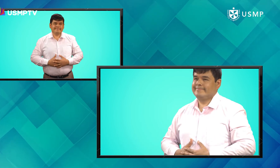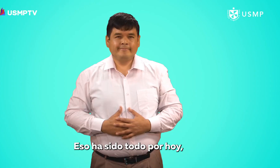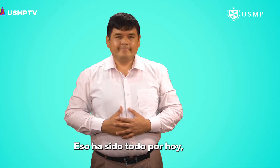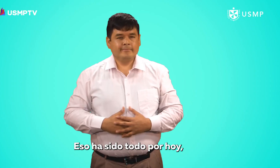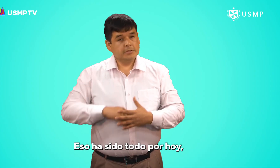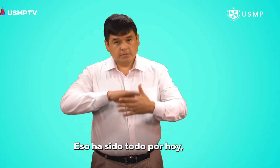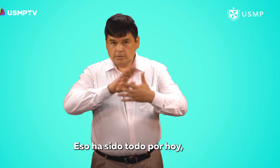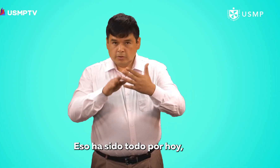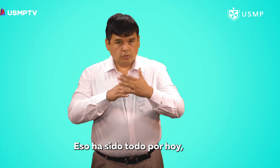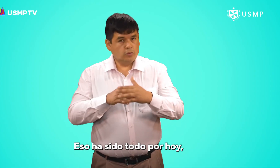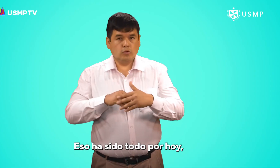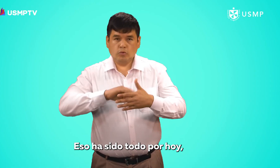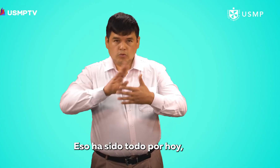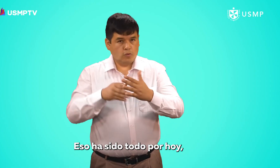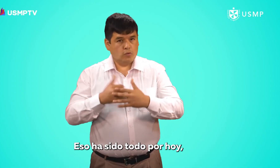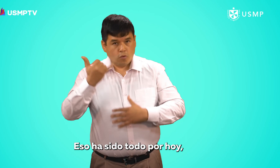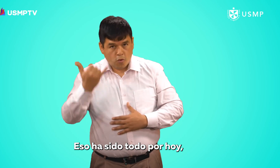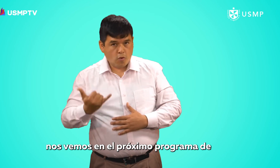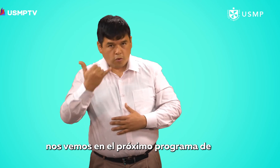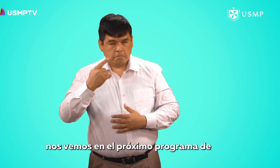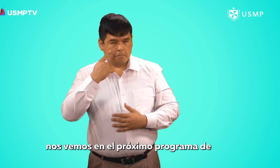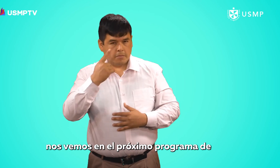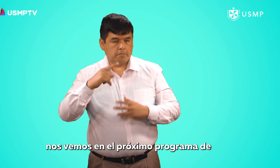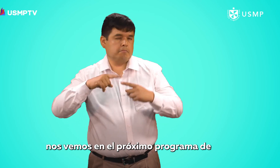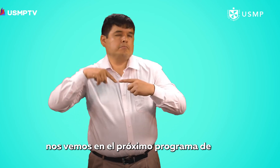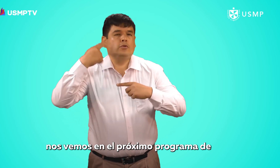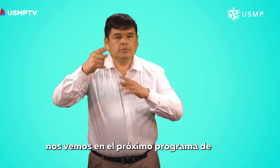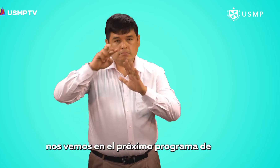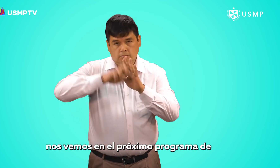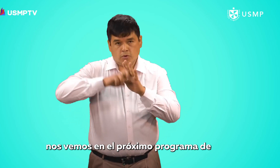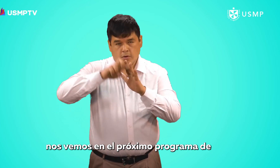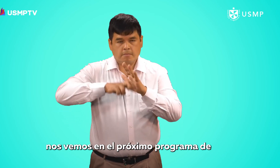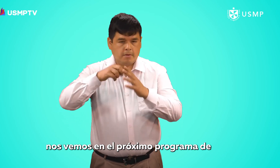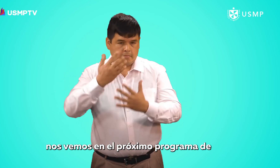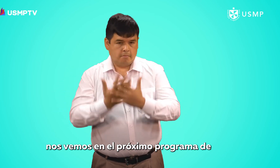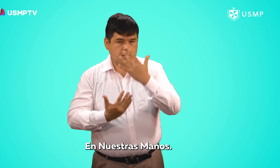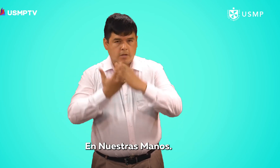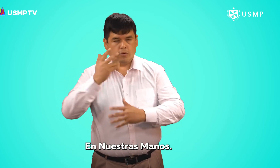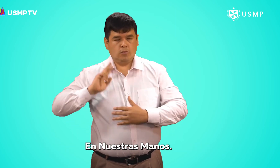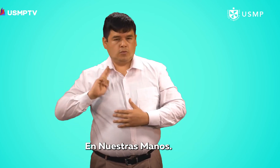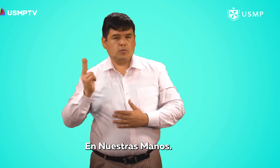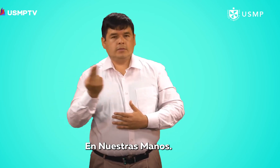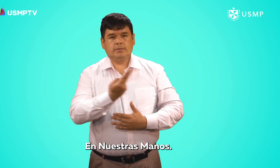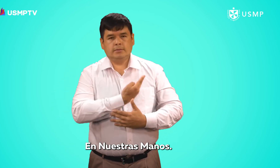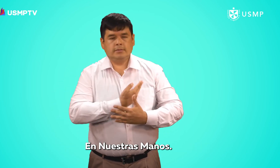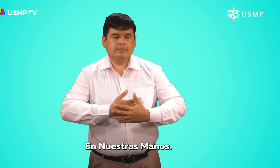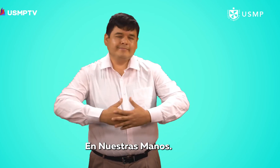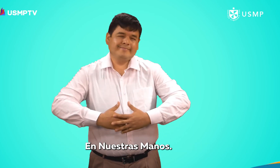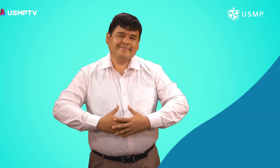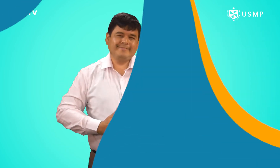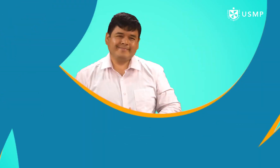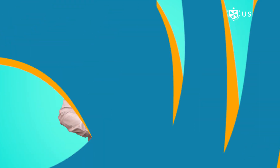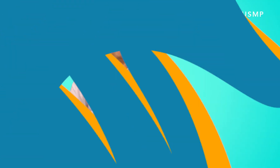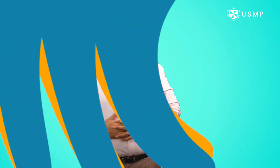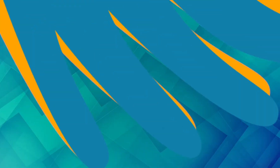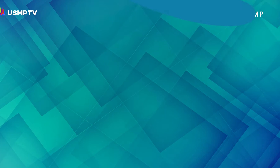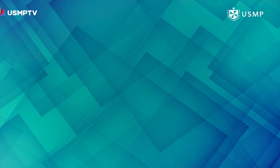Eso ha sido todo por hoy. Nos vemos en el próximo programa de En Nuestras Manos. En